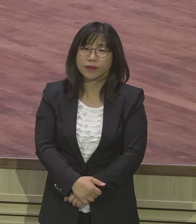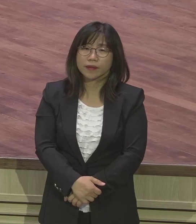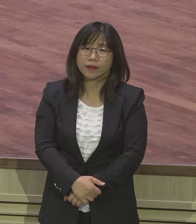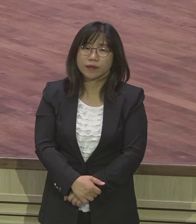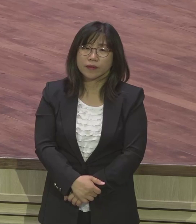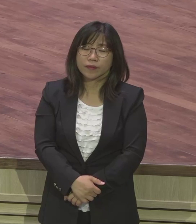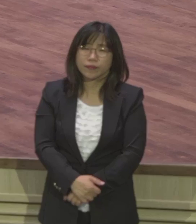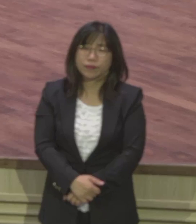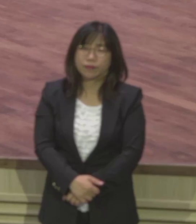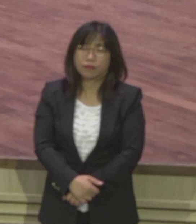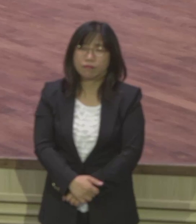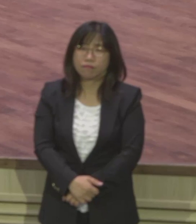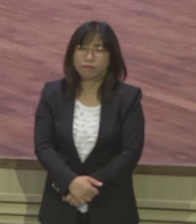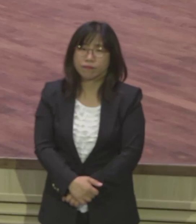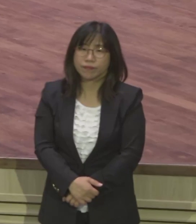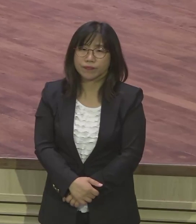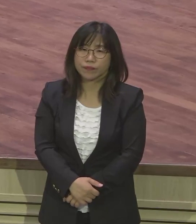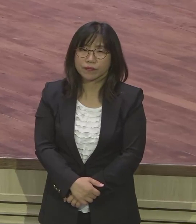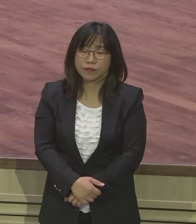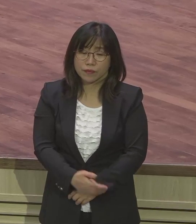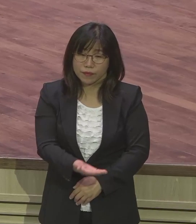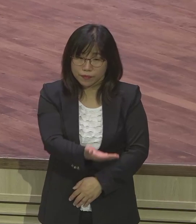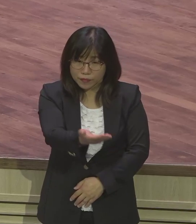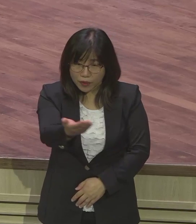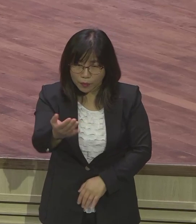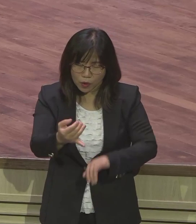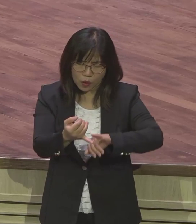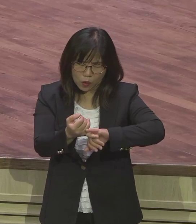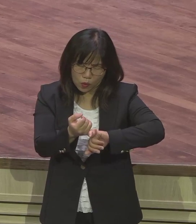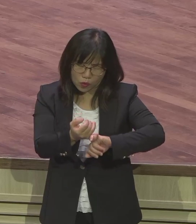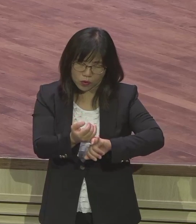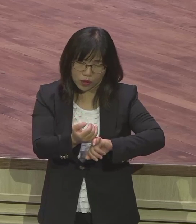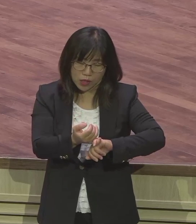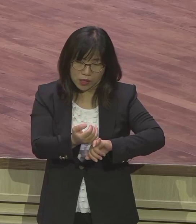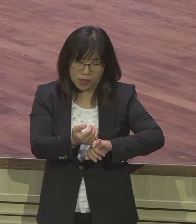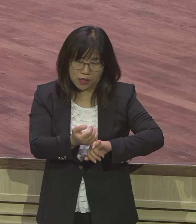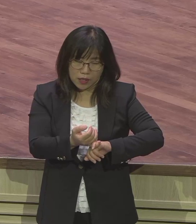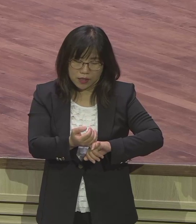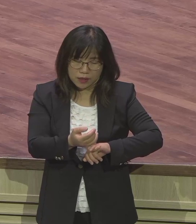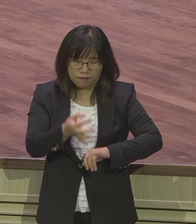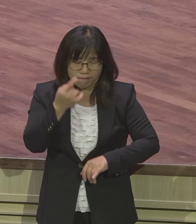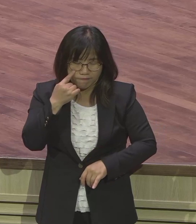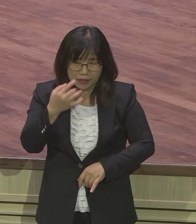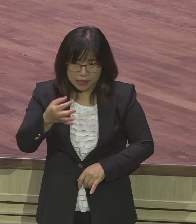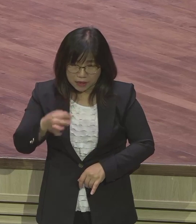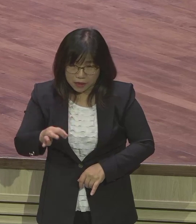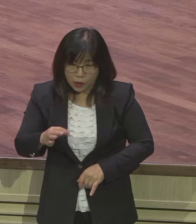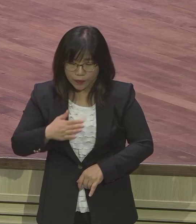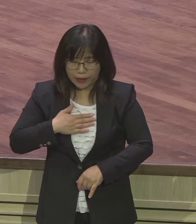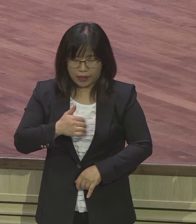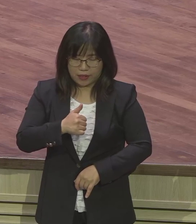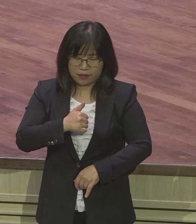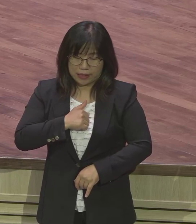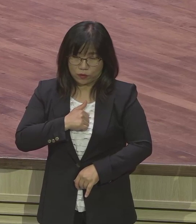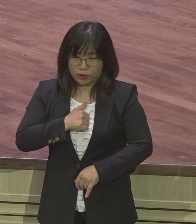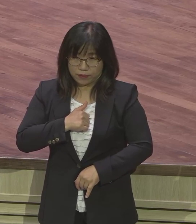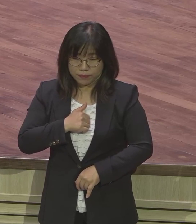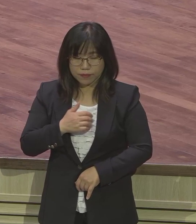여러분은 서론에 속았어 내 자존심 때문에 내 애 난 것